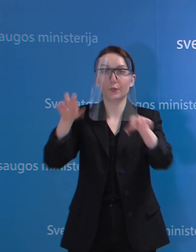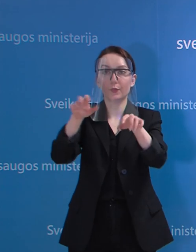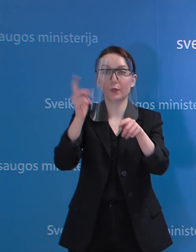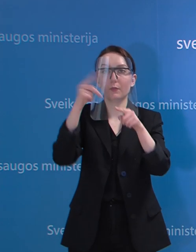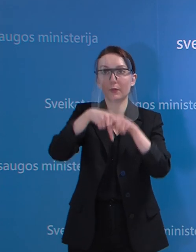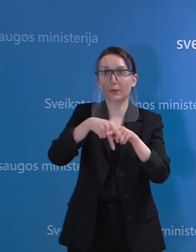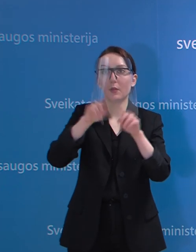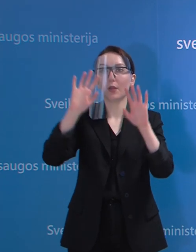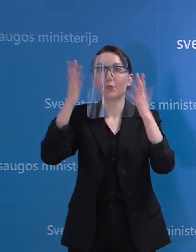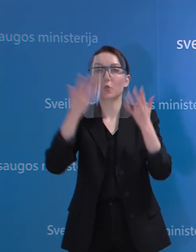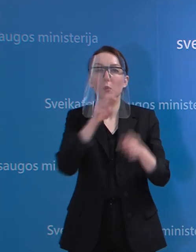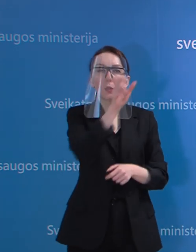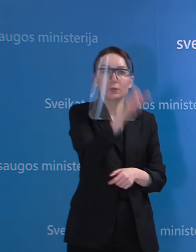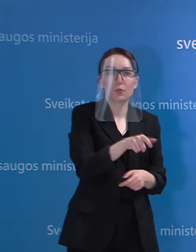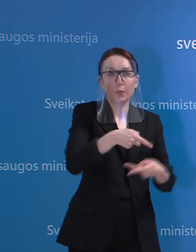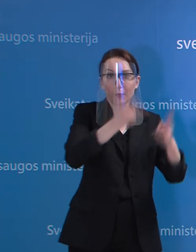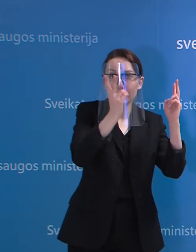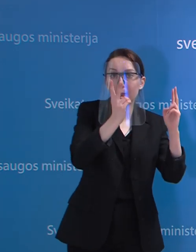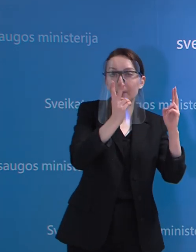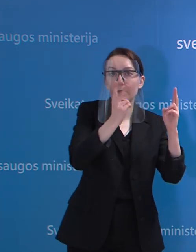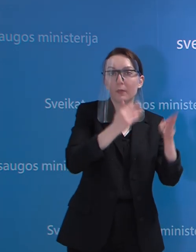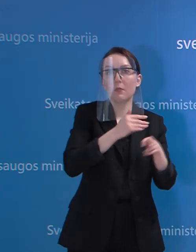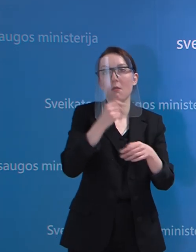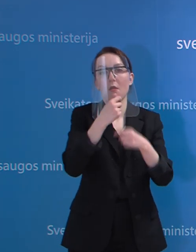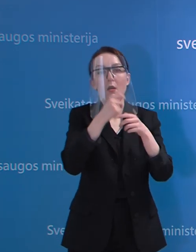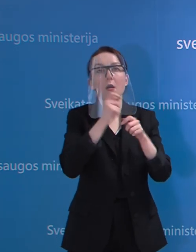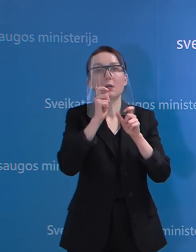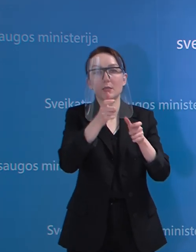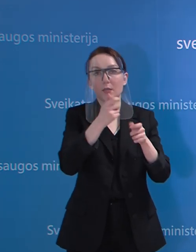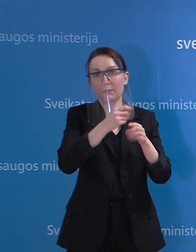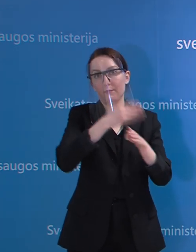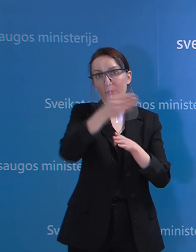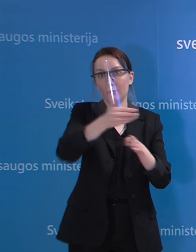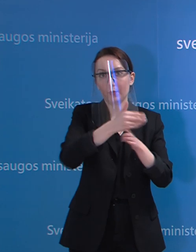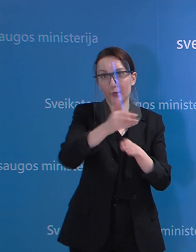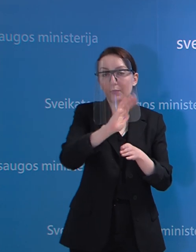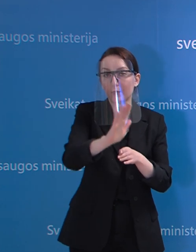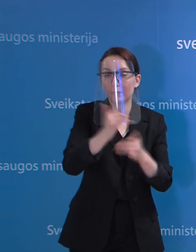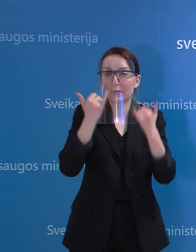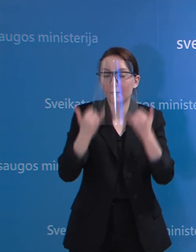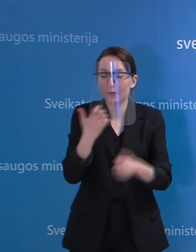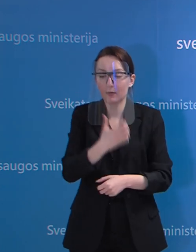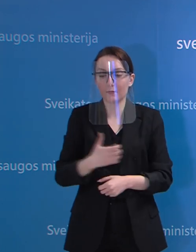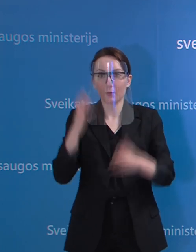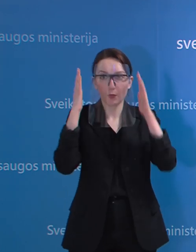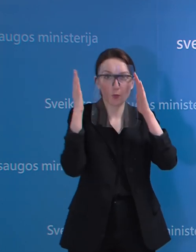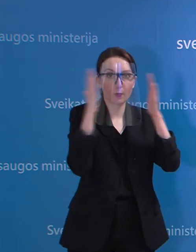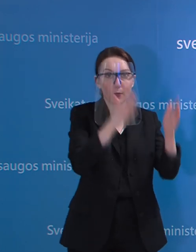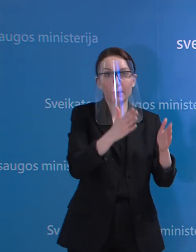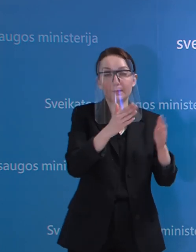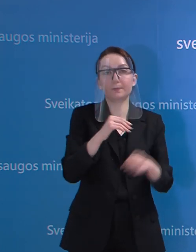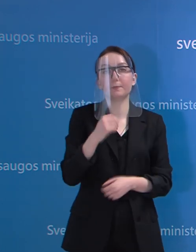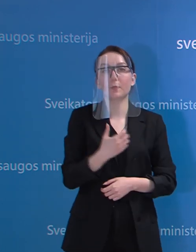vėluotų tyrimai pacientam, kuriem tų atsakymų tikrai reikia greičiau. Tai manau, kad šiuo metu tie atliekiami